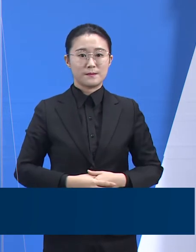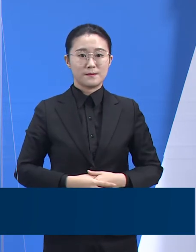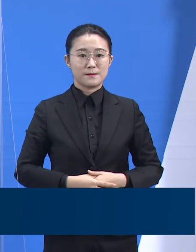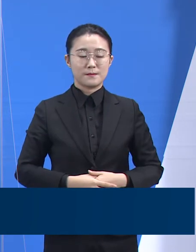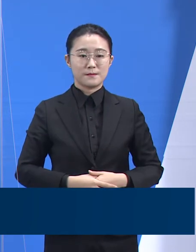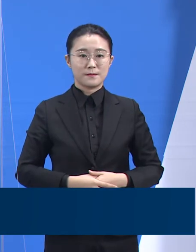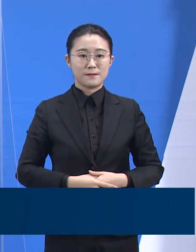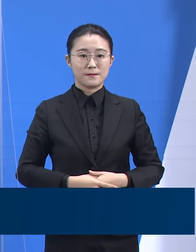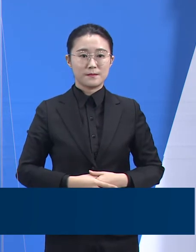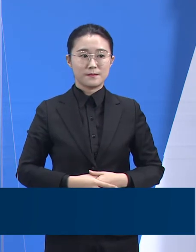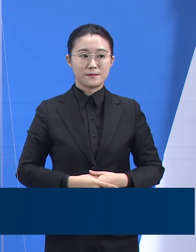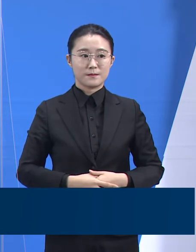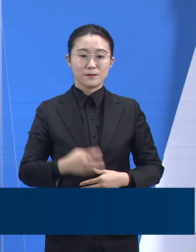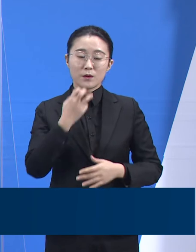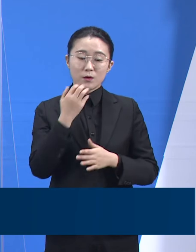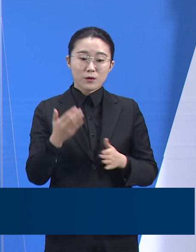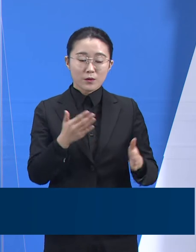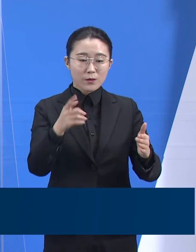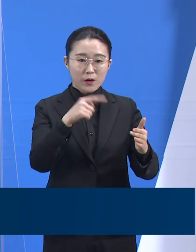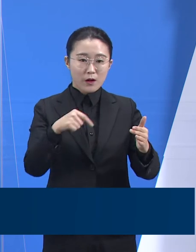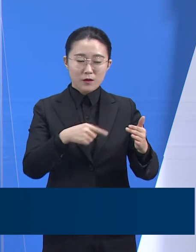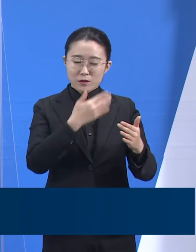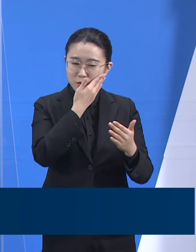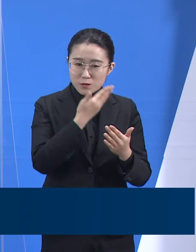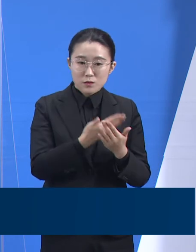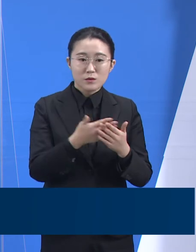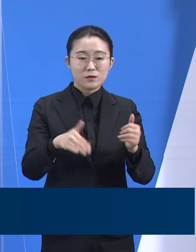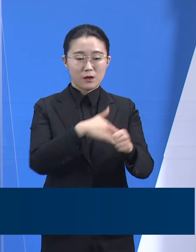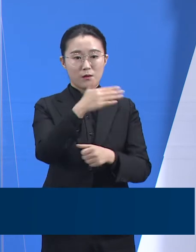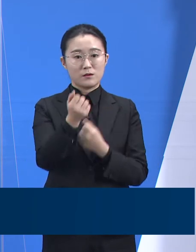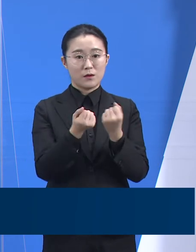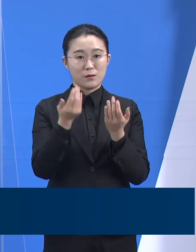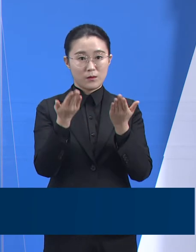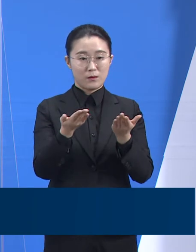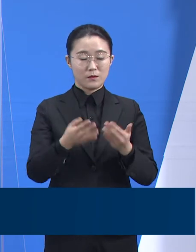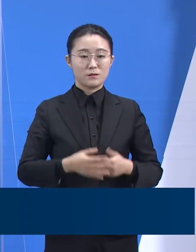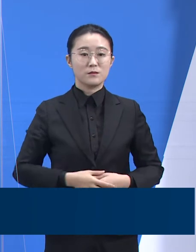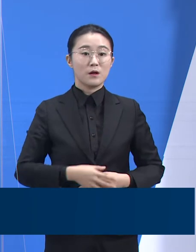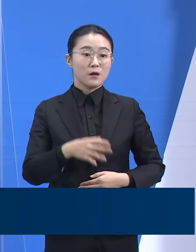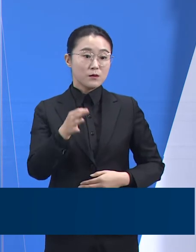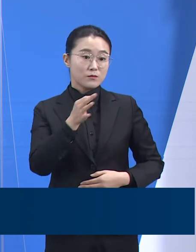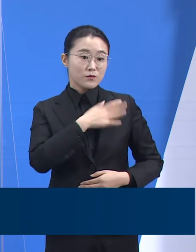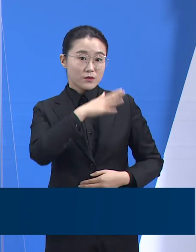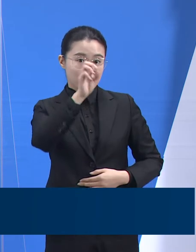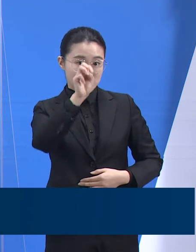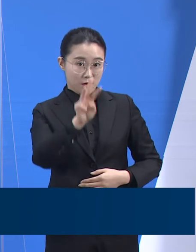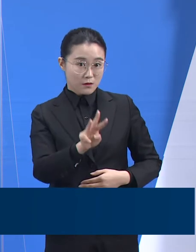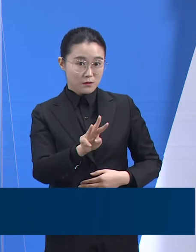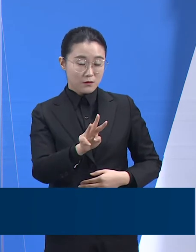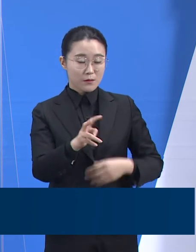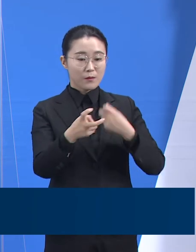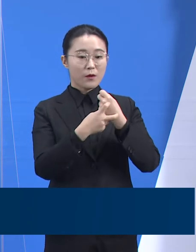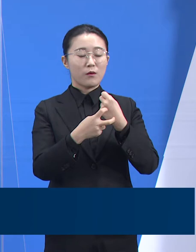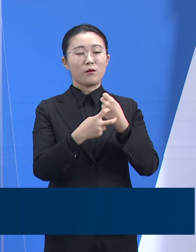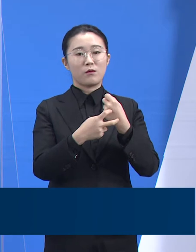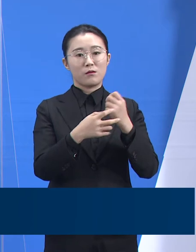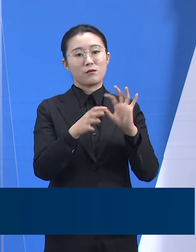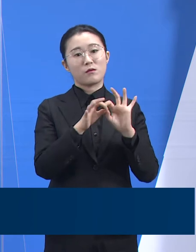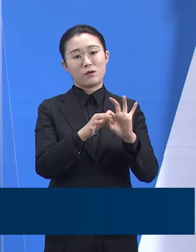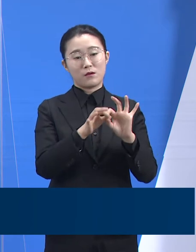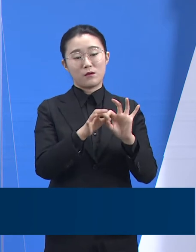도내 주요 확진자에 대해서 말씀드립니다. 먼저 부천시 소재의 의료기간 관련 확진 상황입니다.